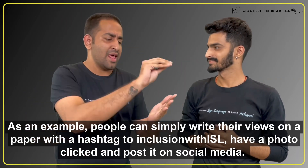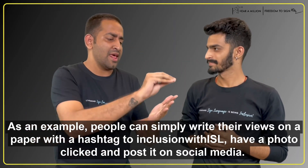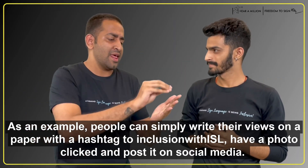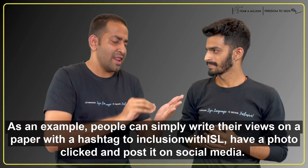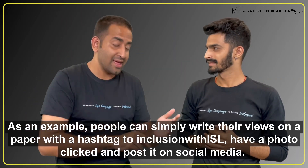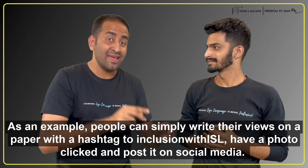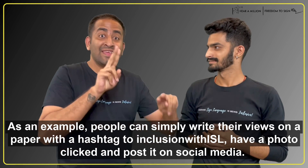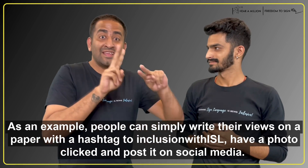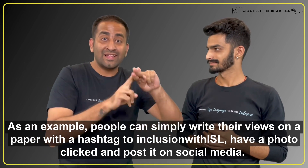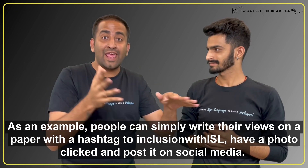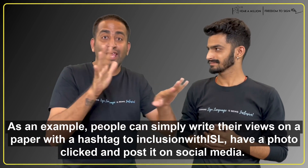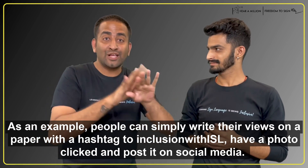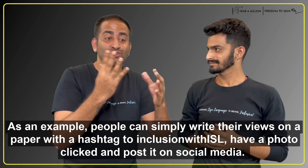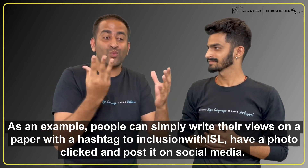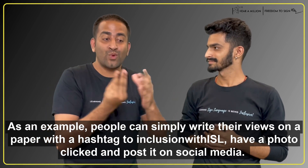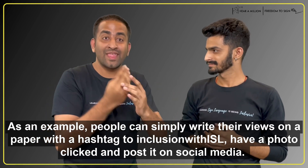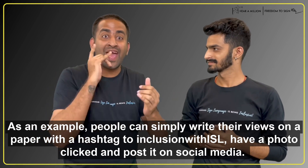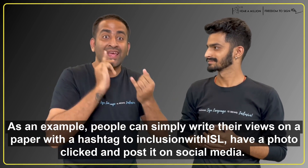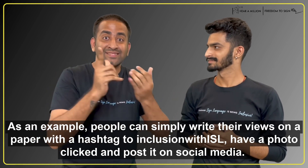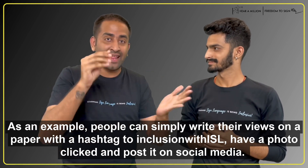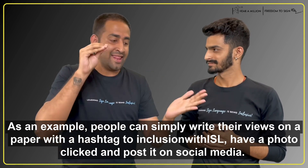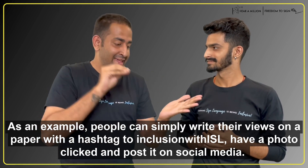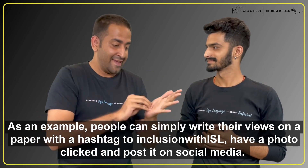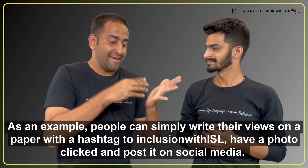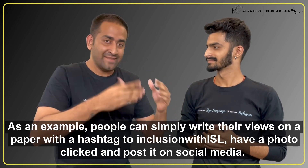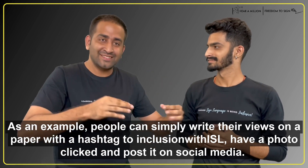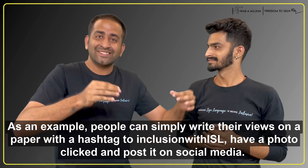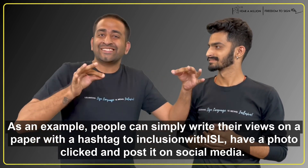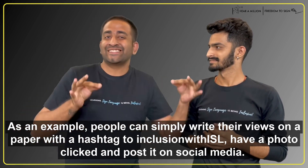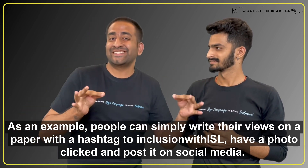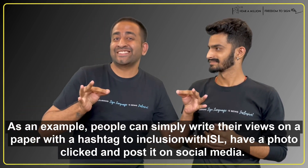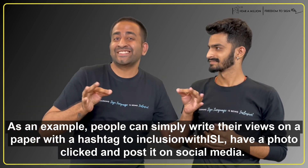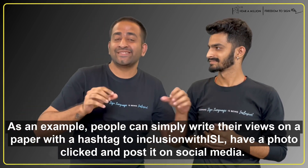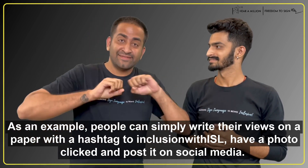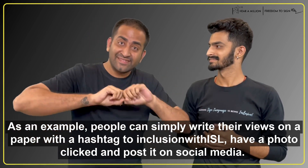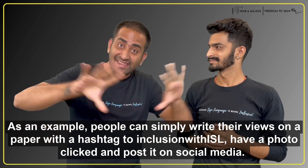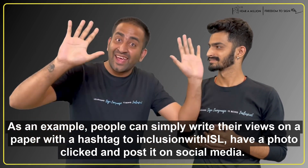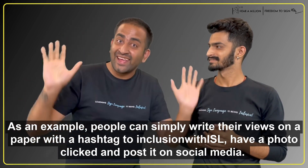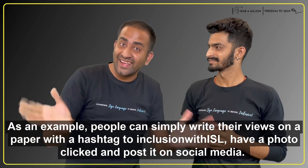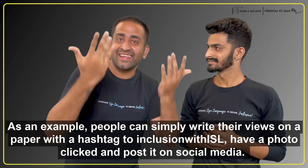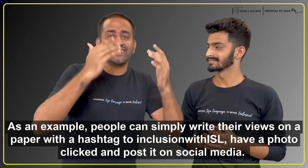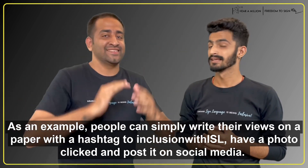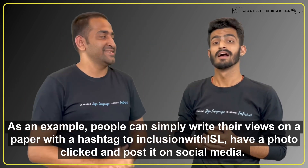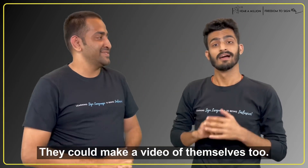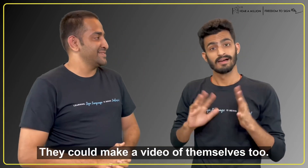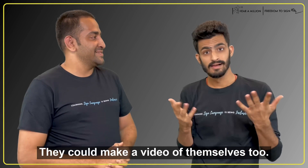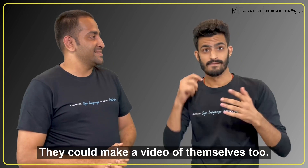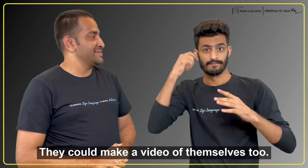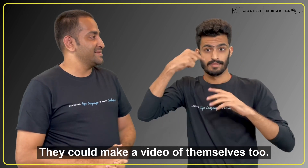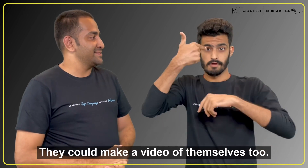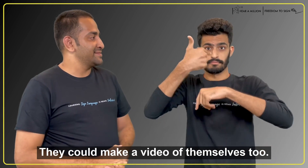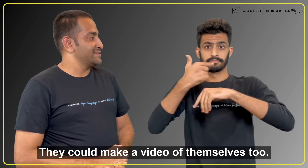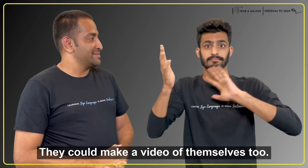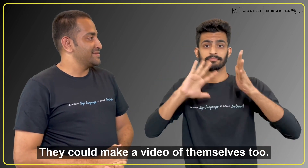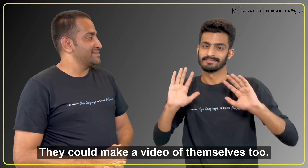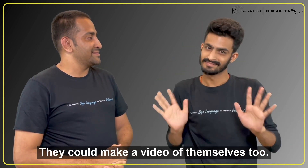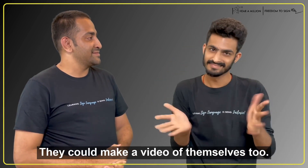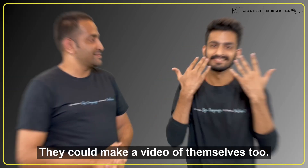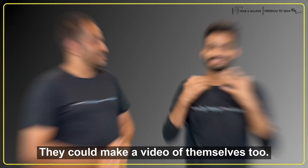उधारन ये है कि पेपर पे लोग अपने विचार लिख सकते हैं हैश्टाग इंक्लूजिन विदायसल के साथ और उसके साथ फोटो हीच के सोशल मीडिया पर